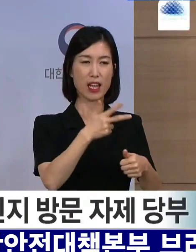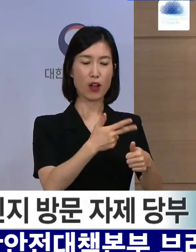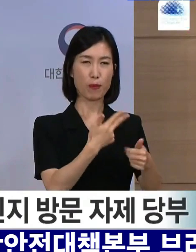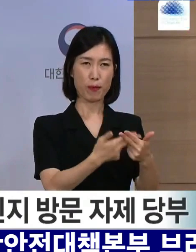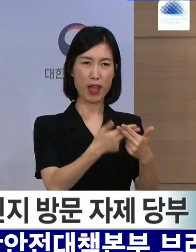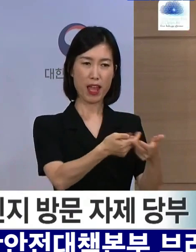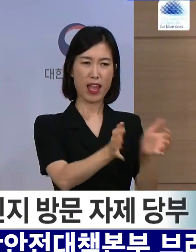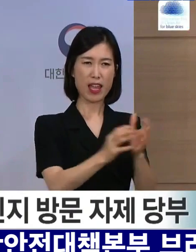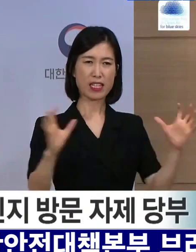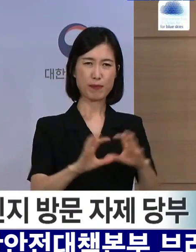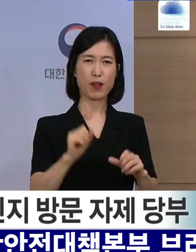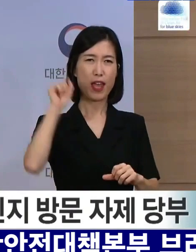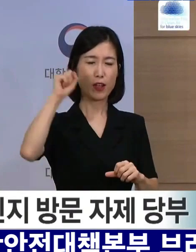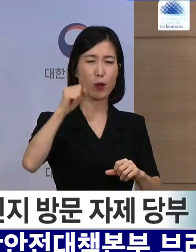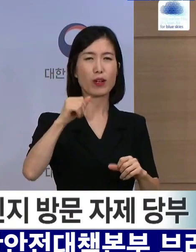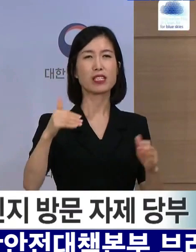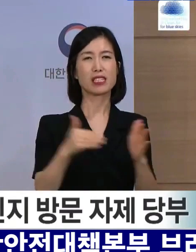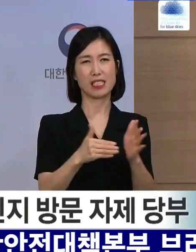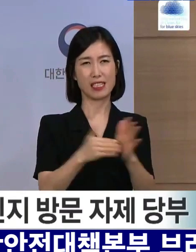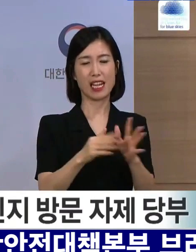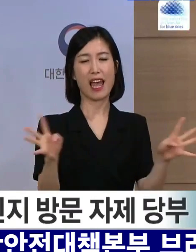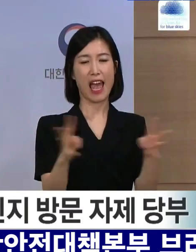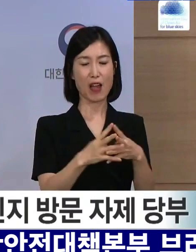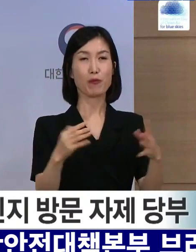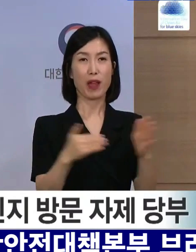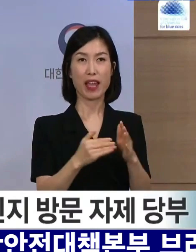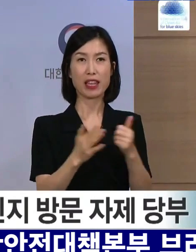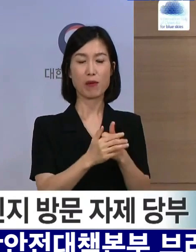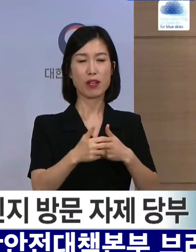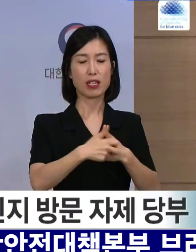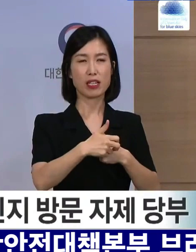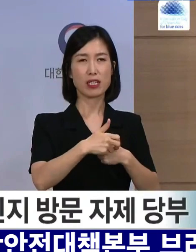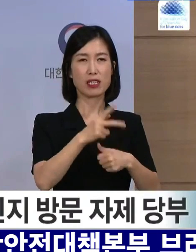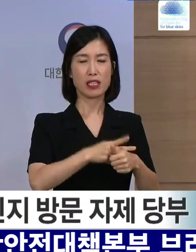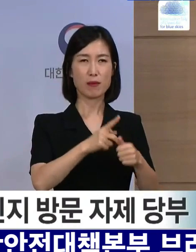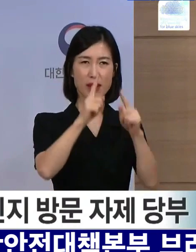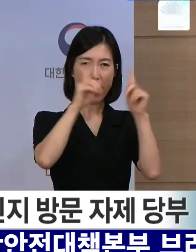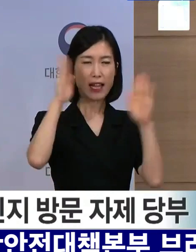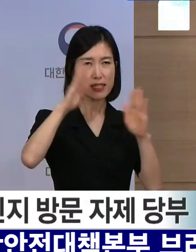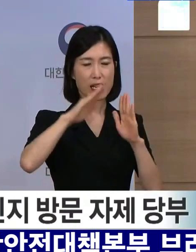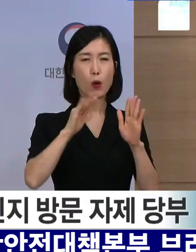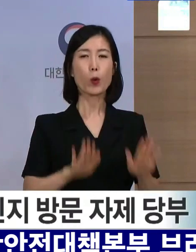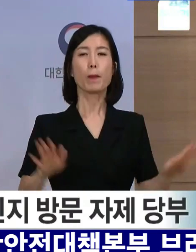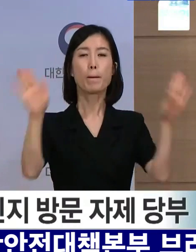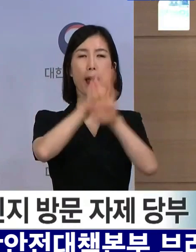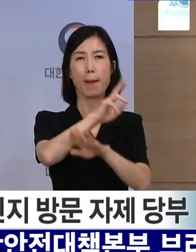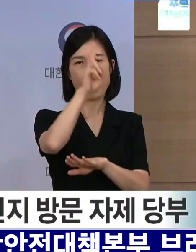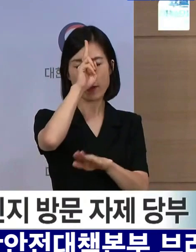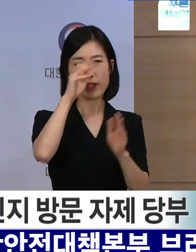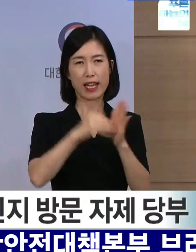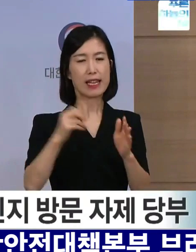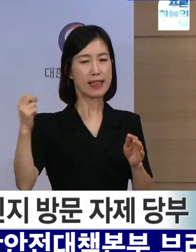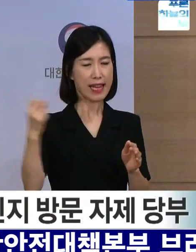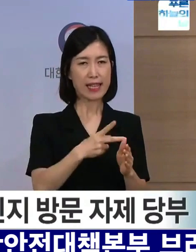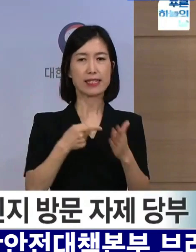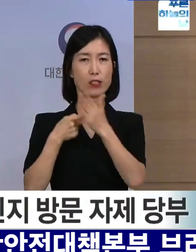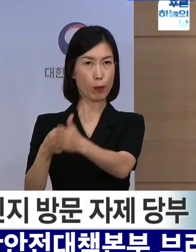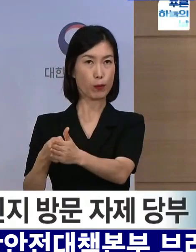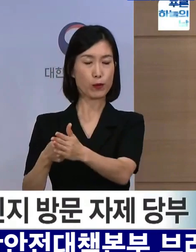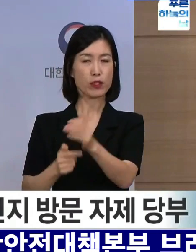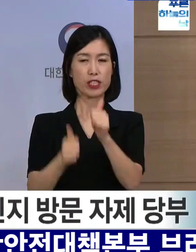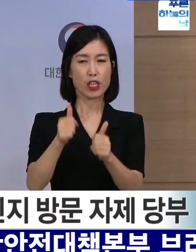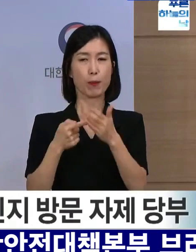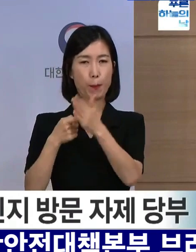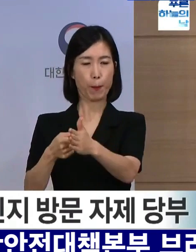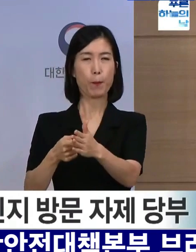중단하기로 한 합의에 따라 의대생들의 국가 실기시험도 오늘 밤 12시까지 다시 응시 접수를 할